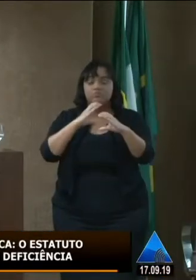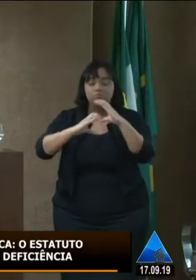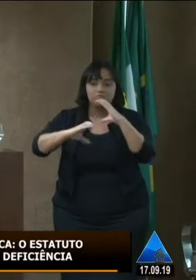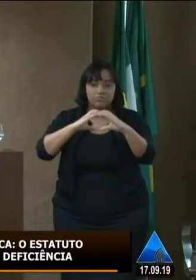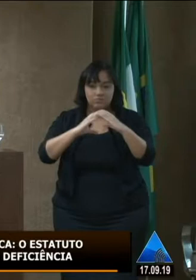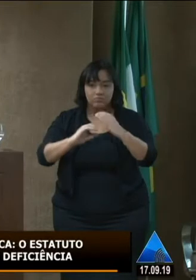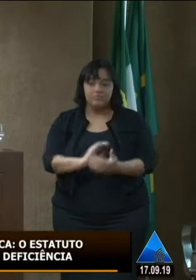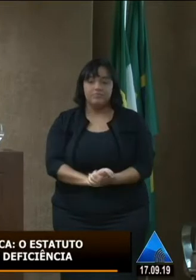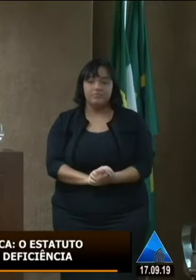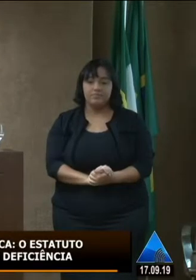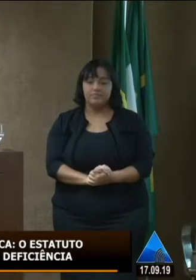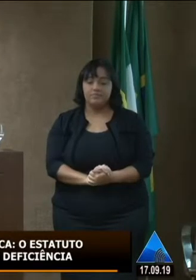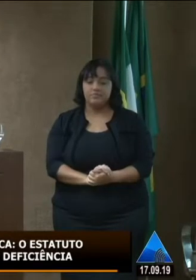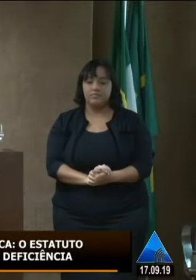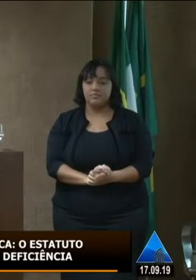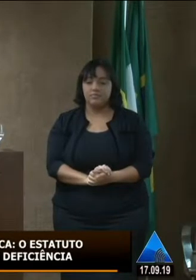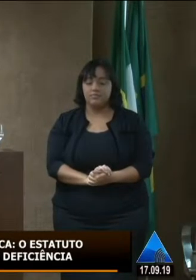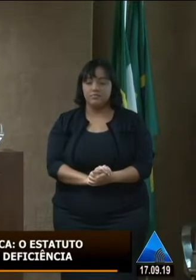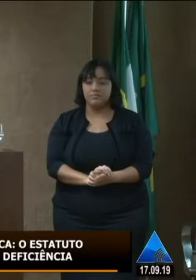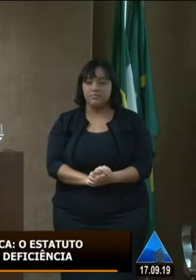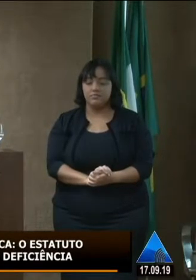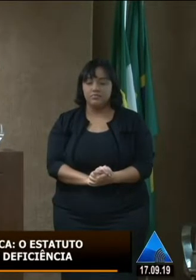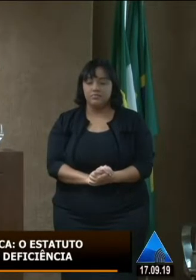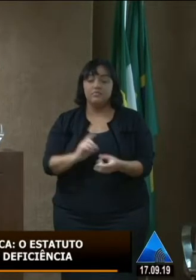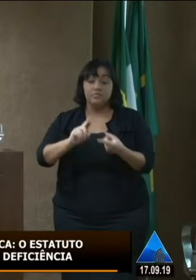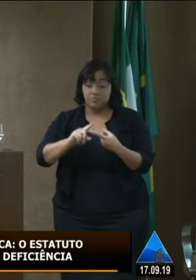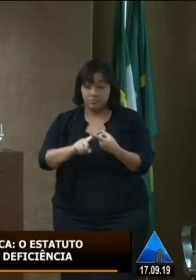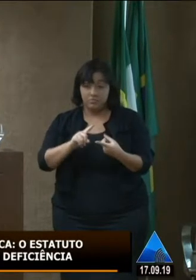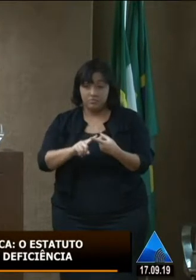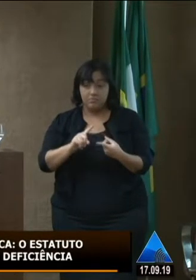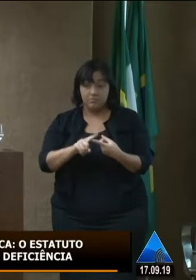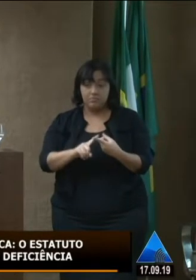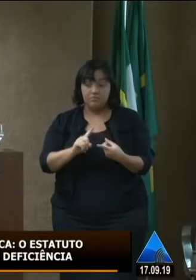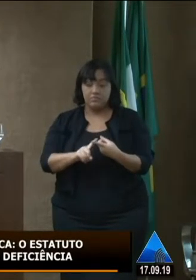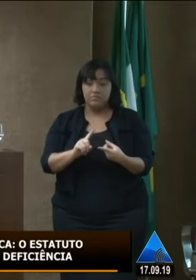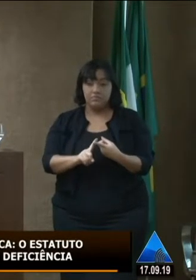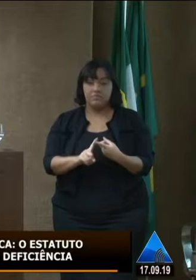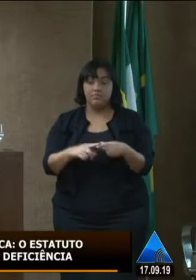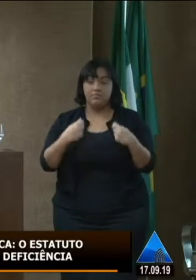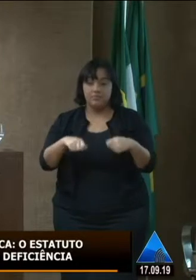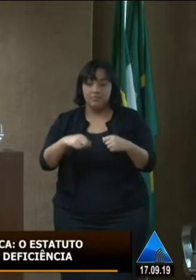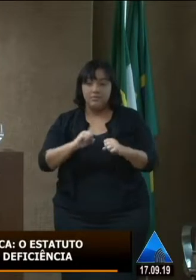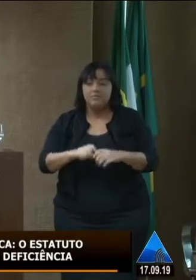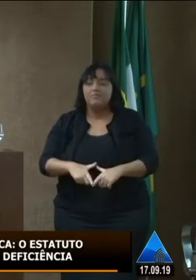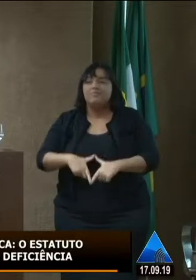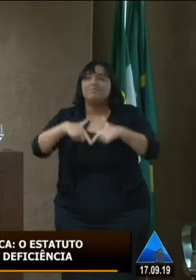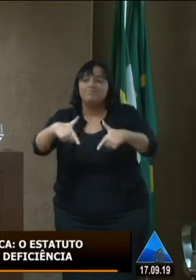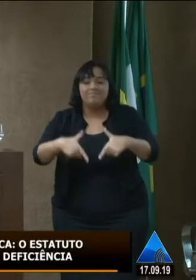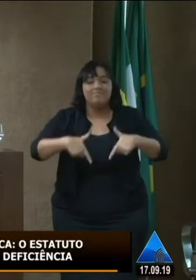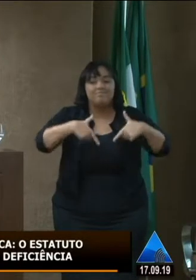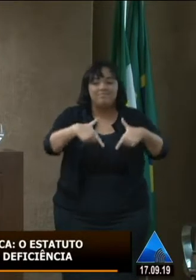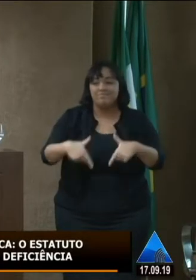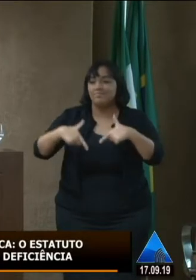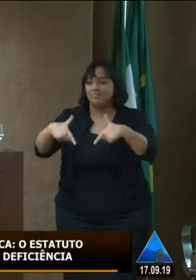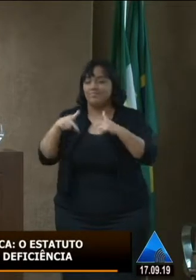do possível e também mobilizando todos os esforços para que possamos